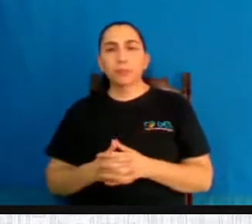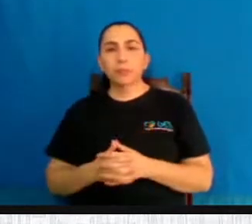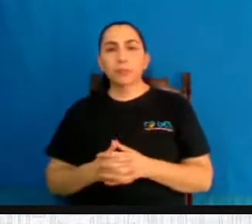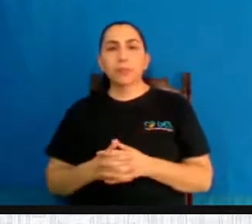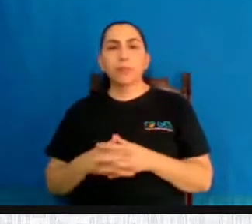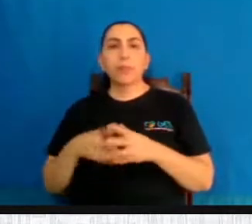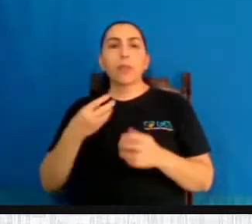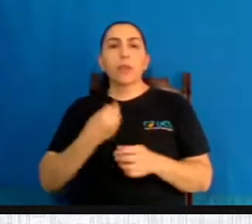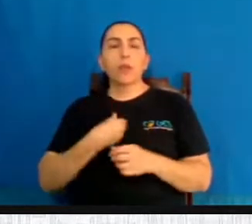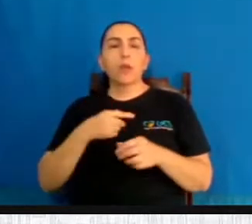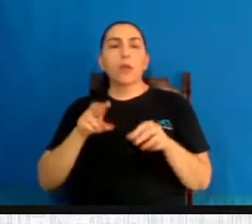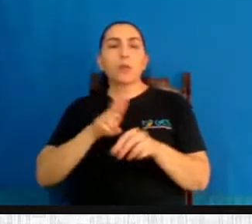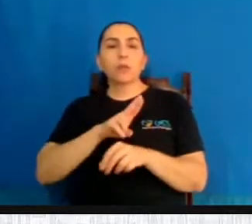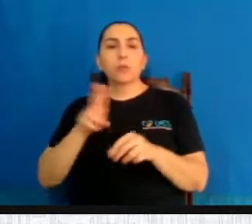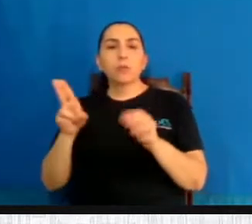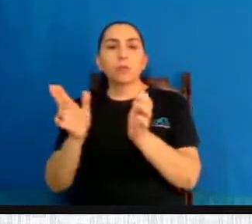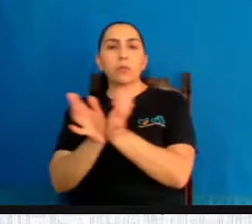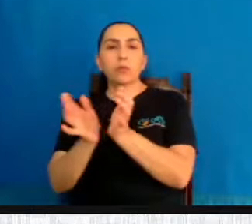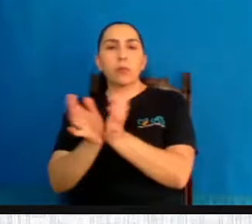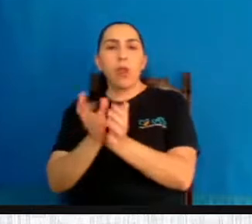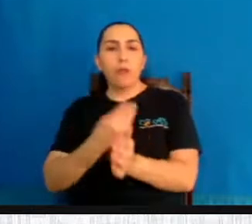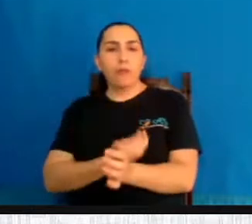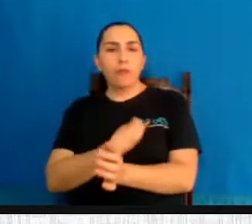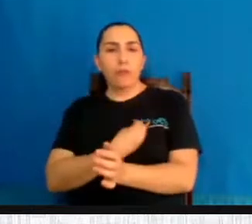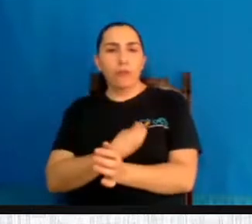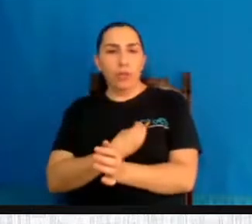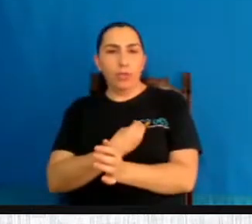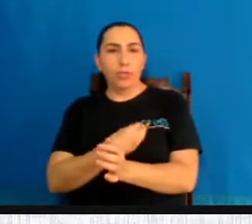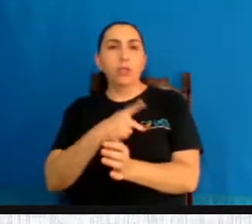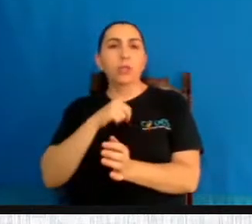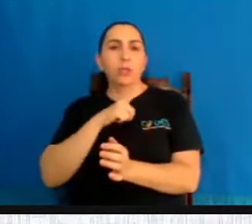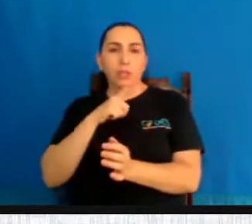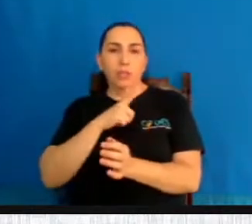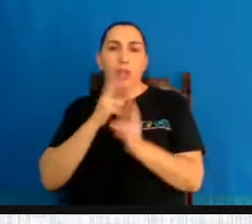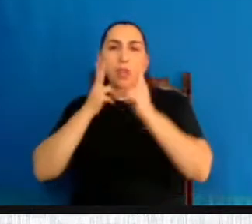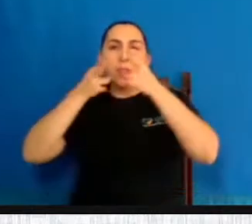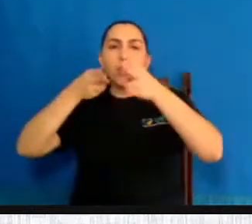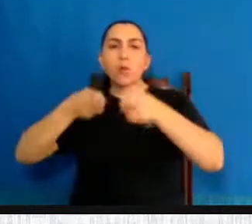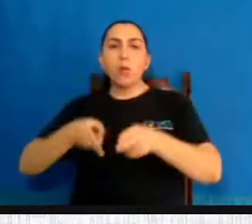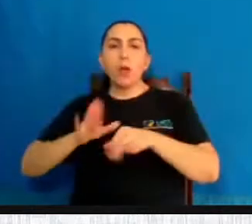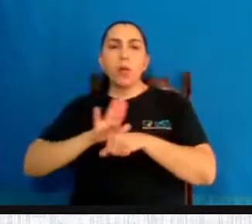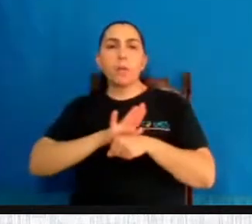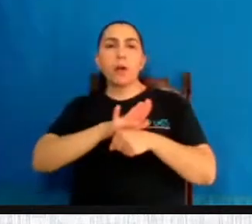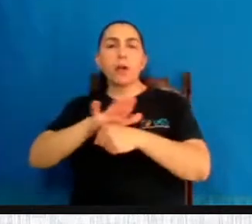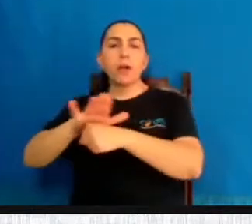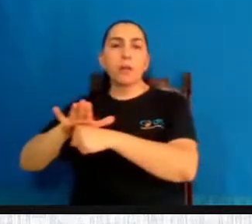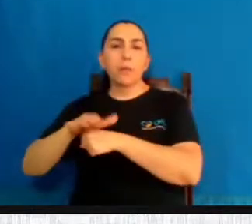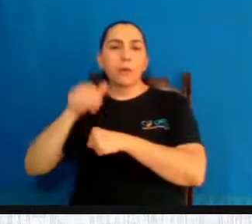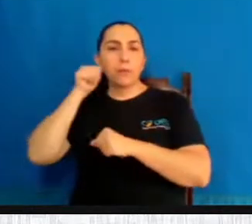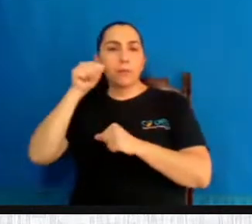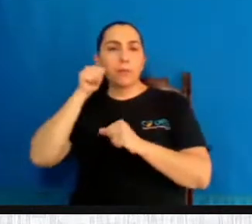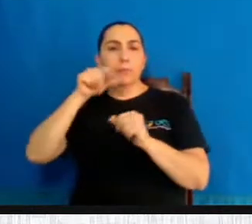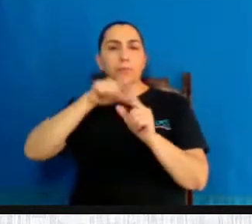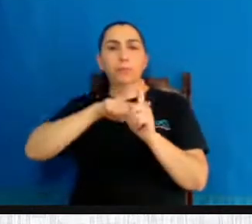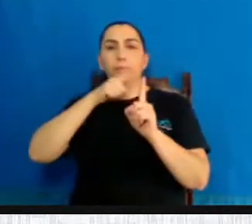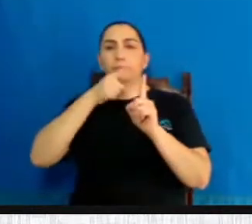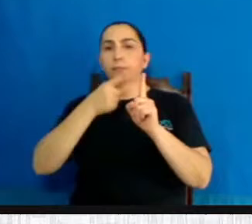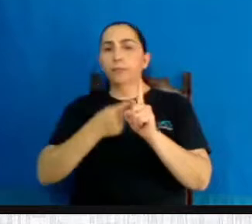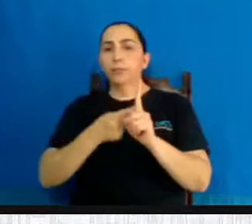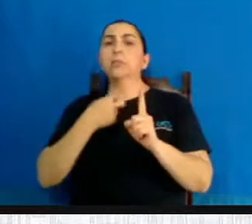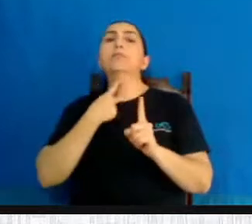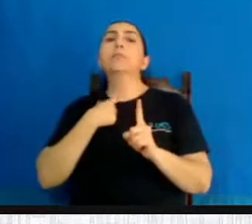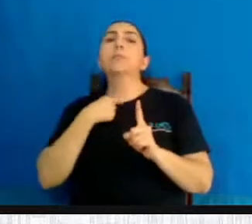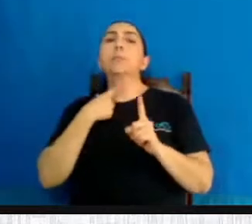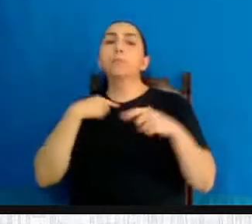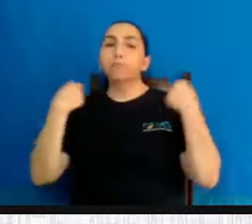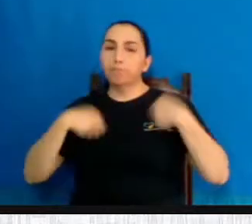Instituto Vida, está montando uma instituição desse tipo também, de amparo às mulheres grávidas, que desejam ter seus filhos,